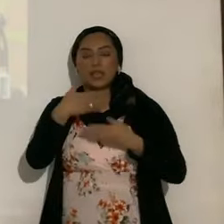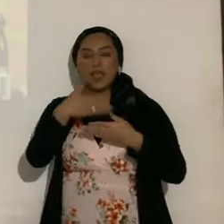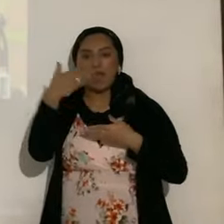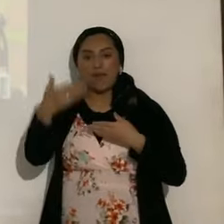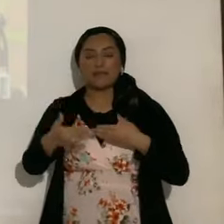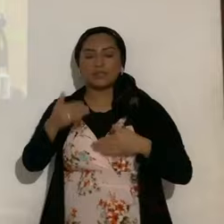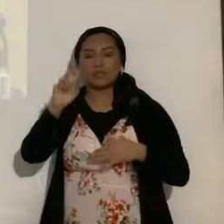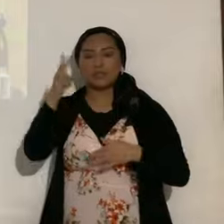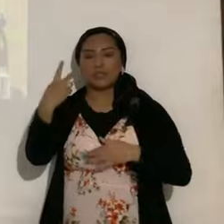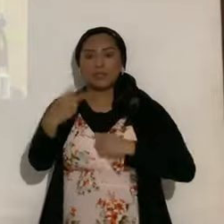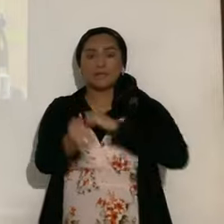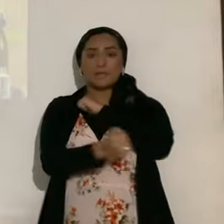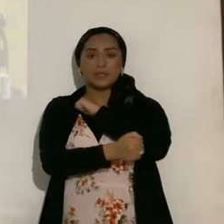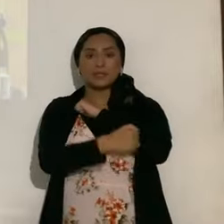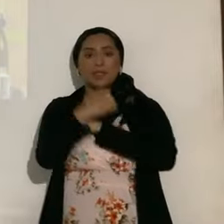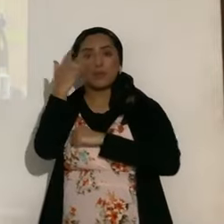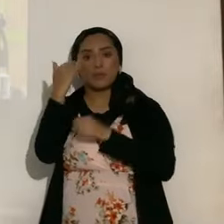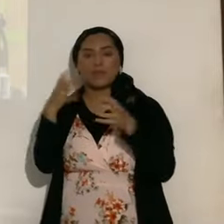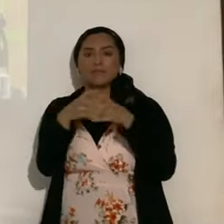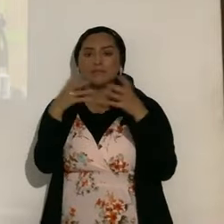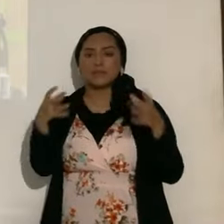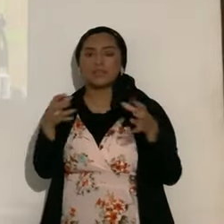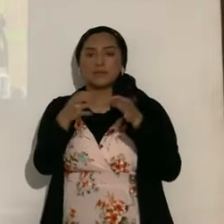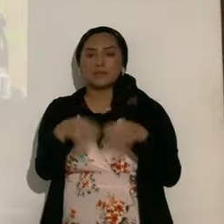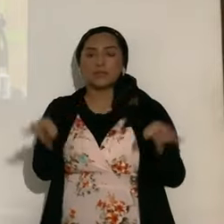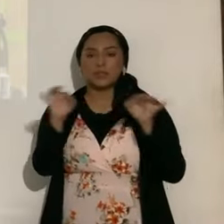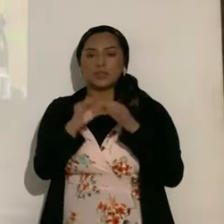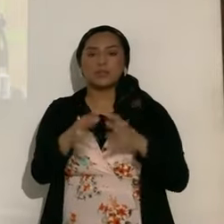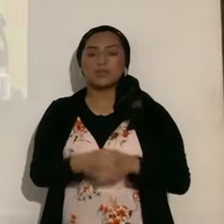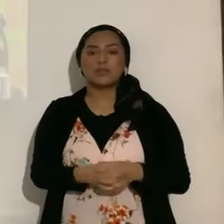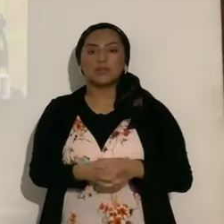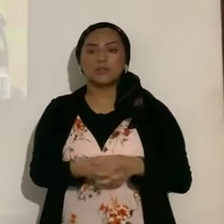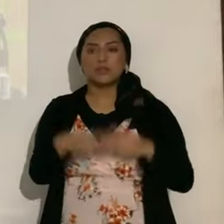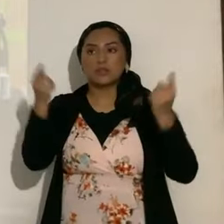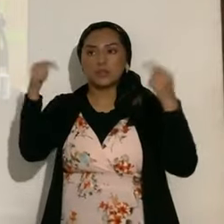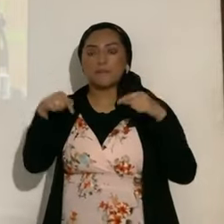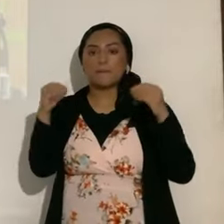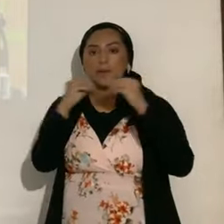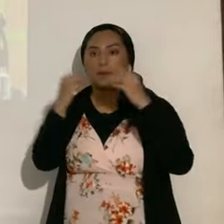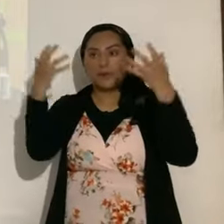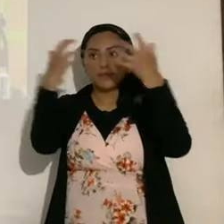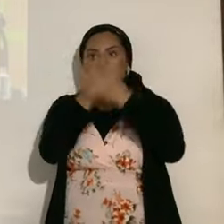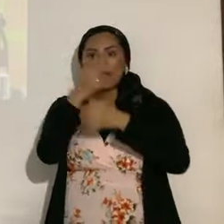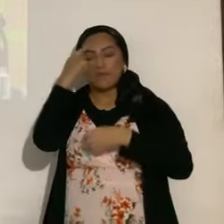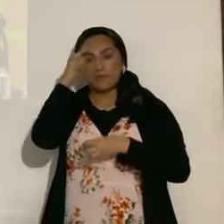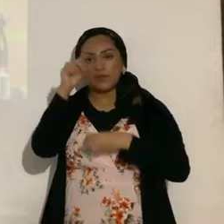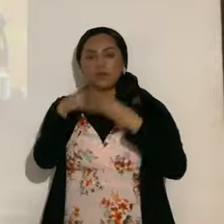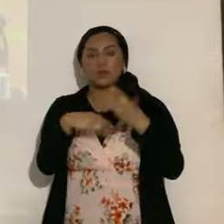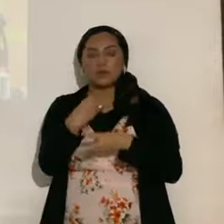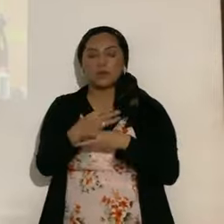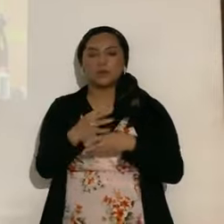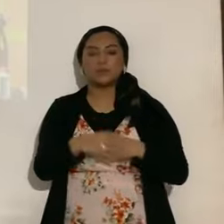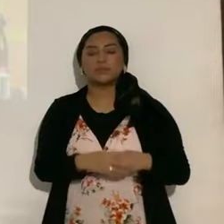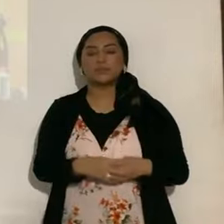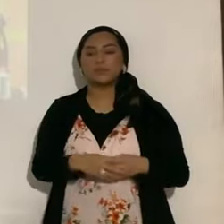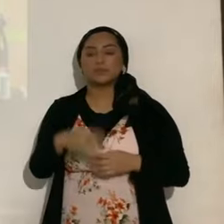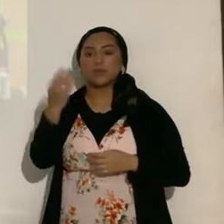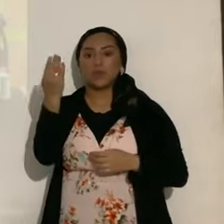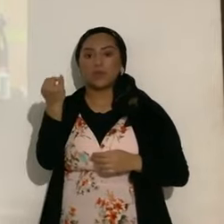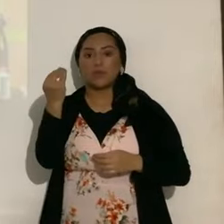Shemí, por eso es tan importante, porque vendrán más penumbras a la Tierra, el 14 de octubre